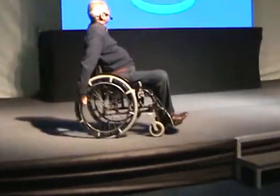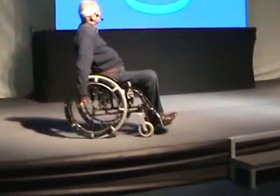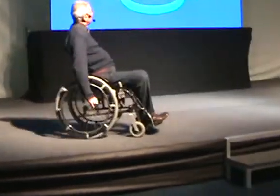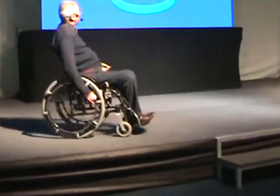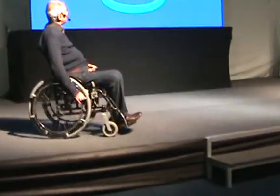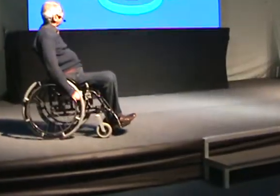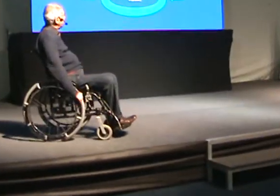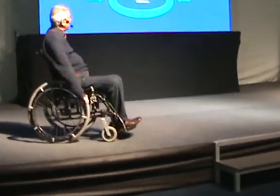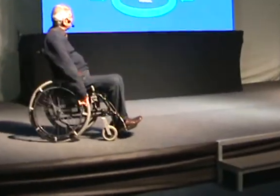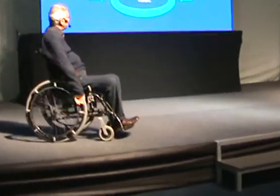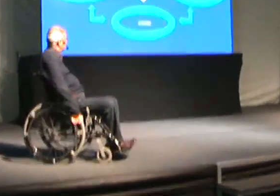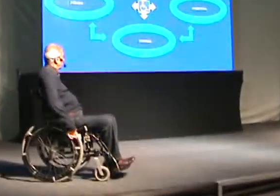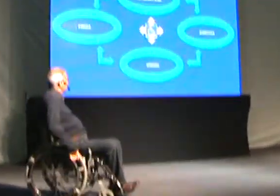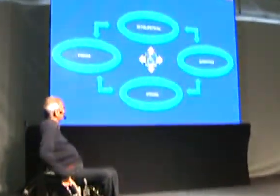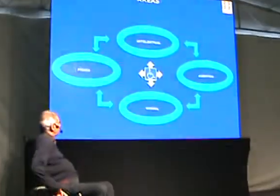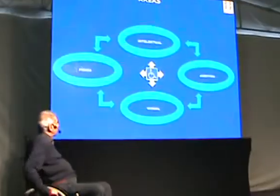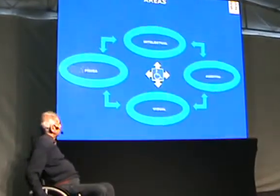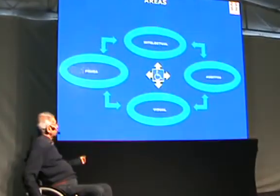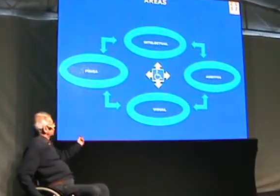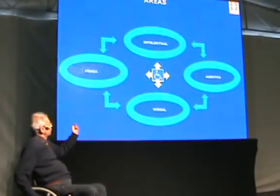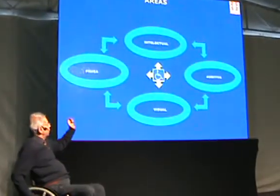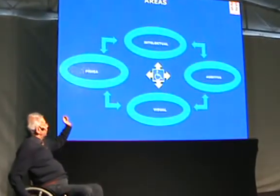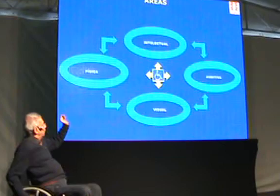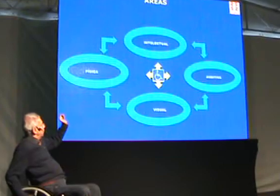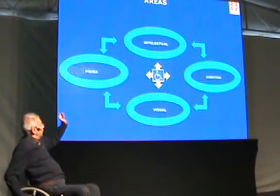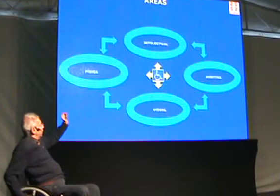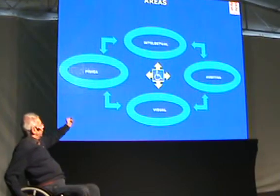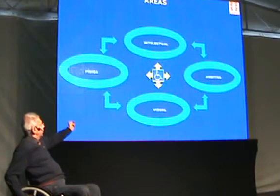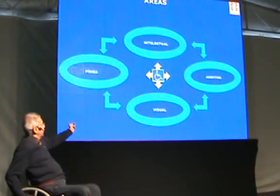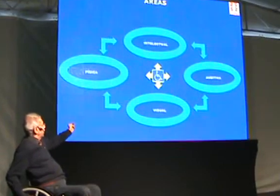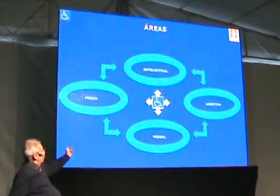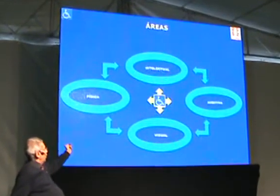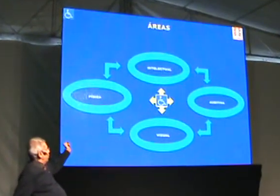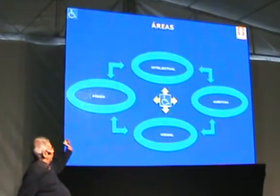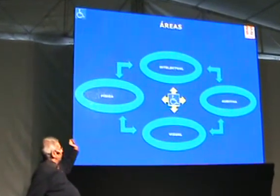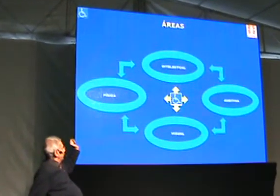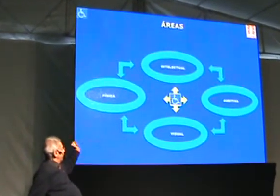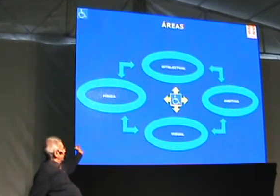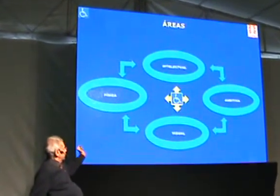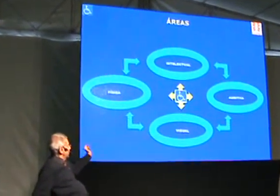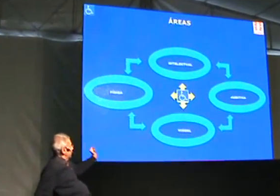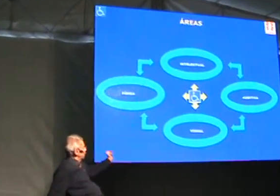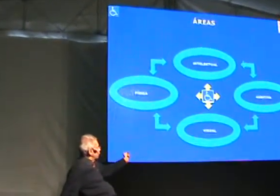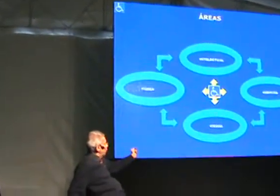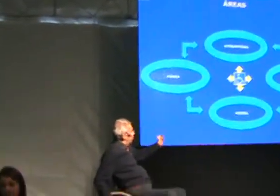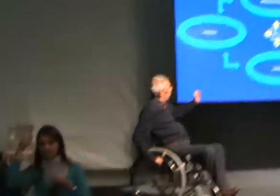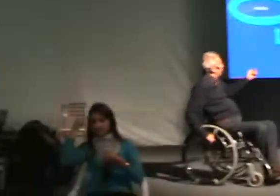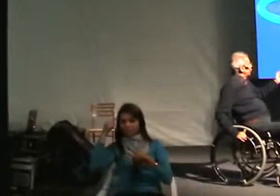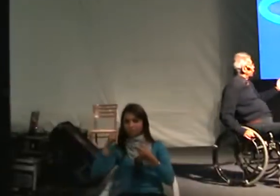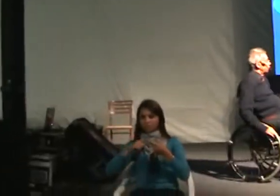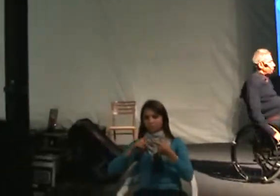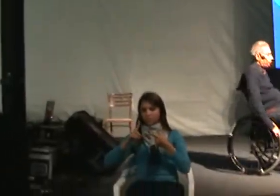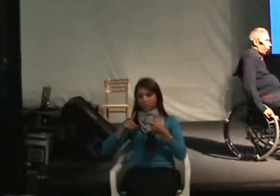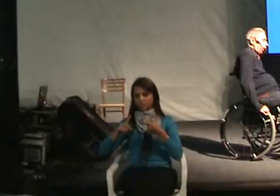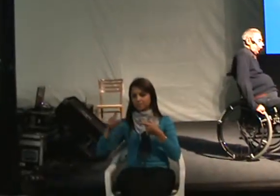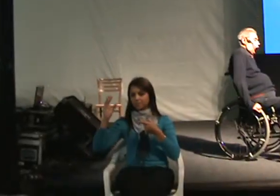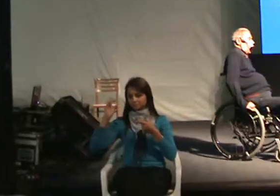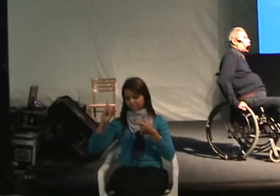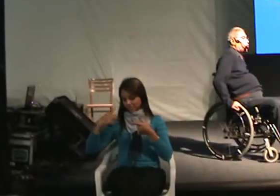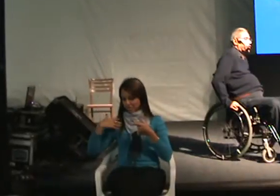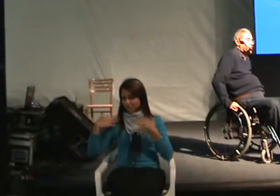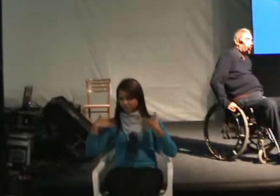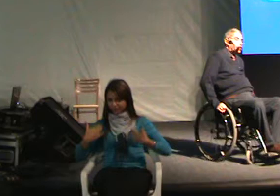Essas são as áreas que nós atuamos. Intelectual, física, visual, auditiva.